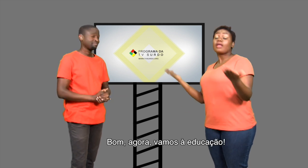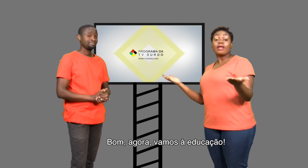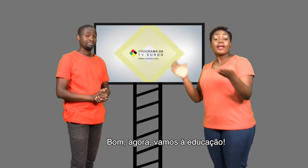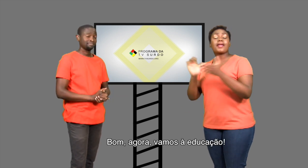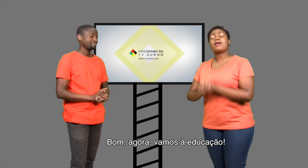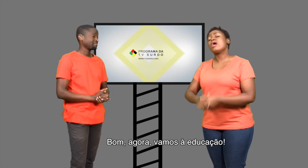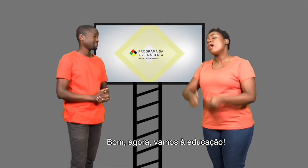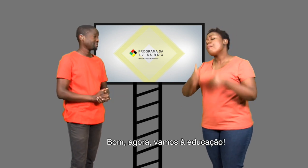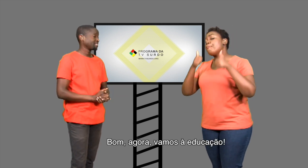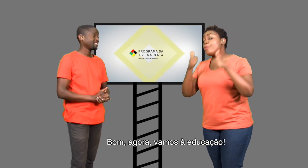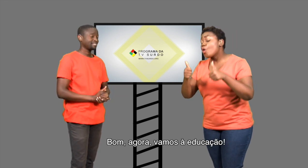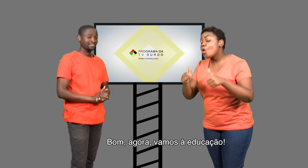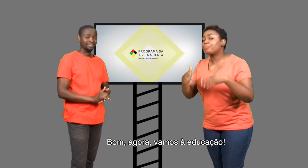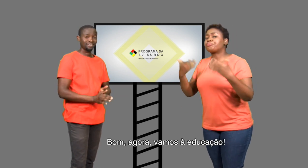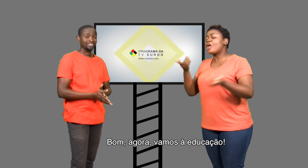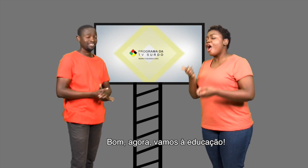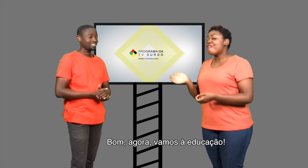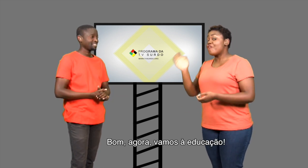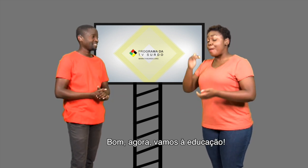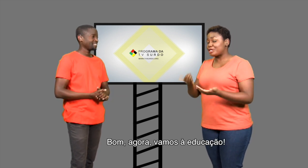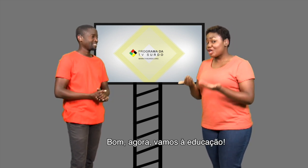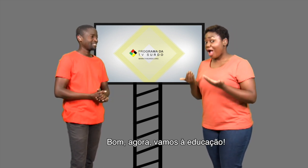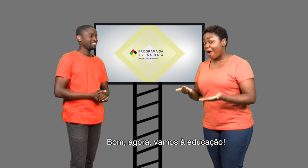Bom, agora vamos à educação.